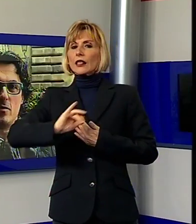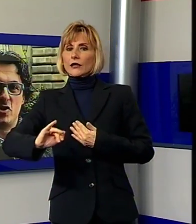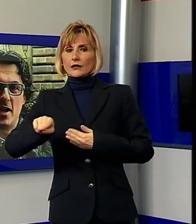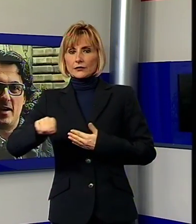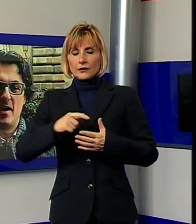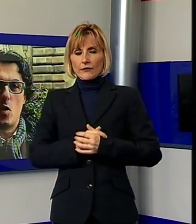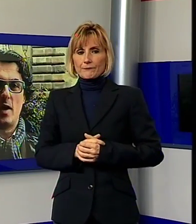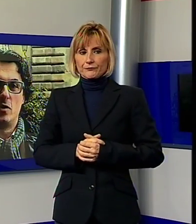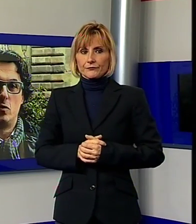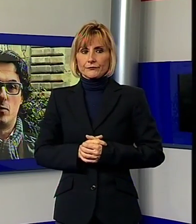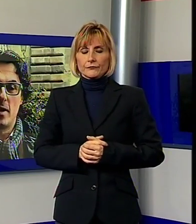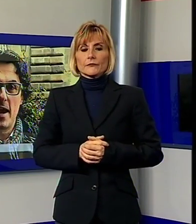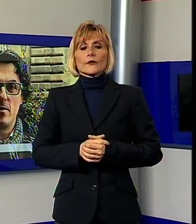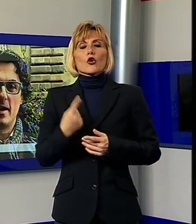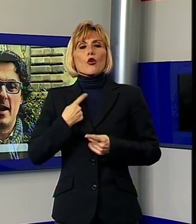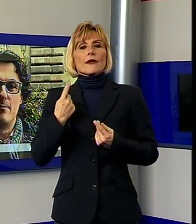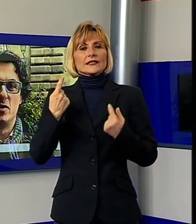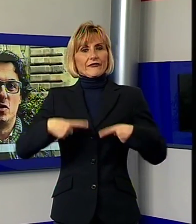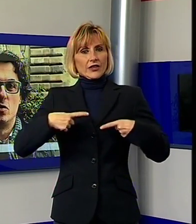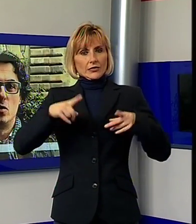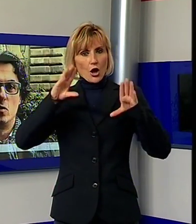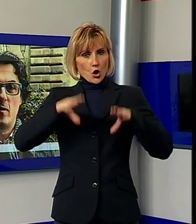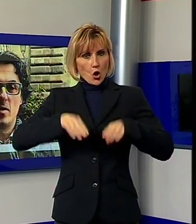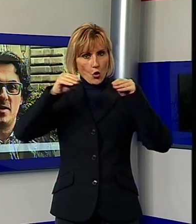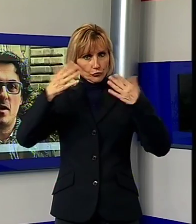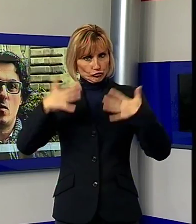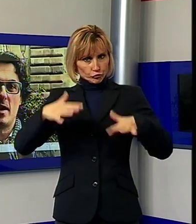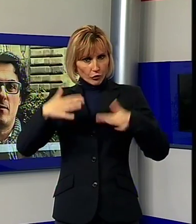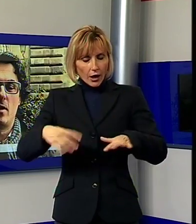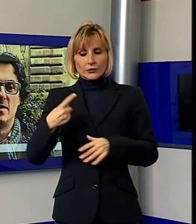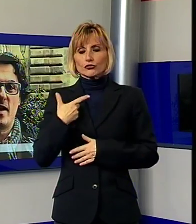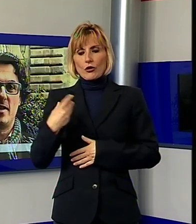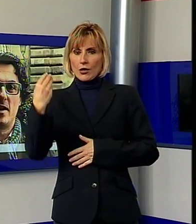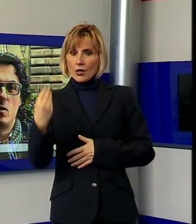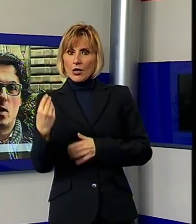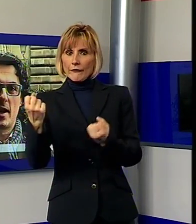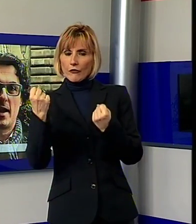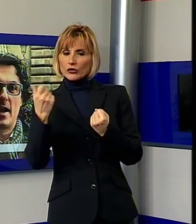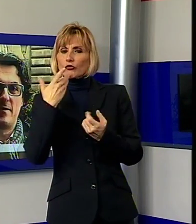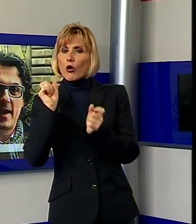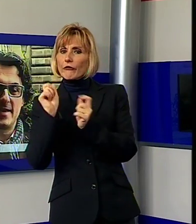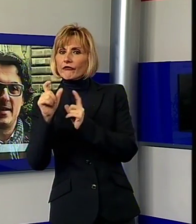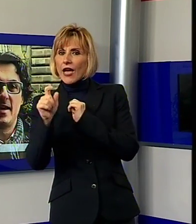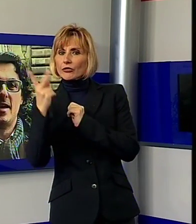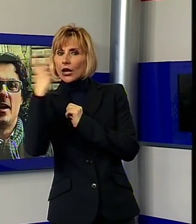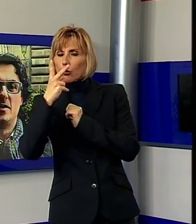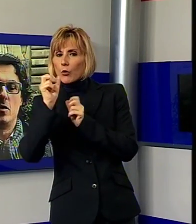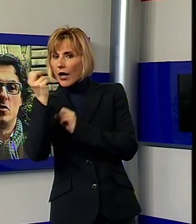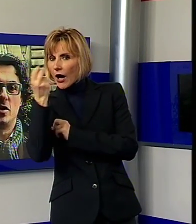cominciata, il quadro è tutto più chiaro, in campo ci sono due forze, una che vuole svendere Lucca a Firenze, che si riconosce